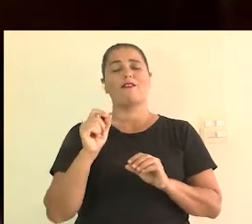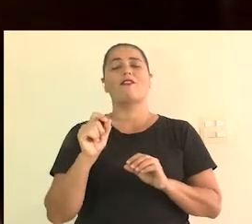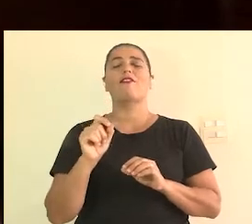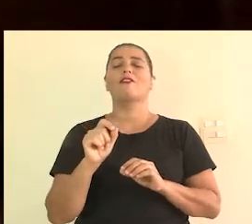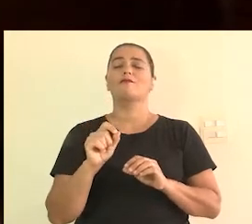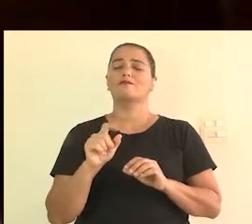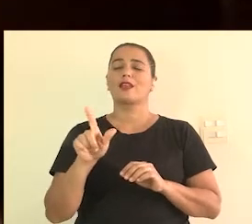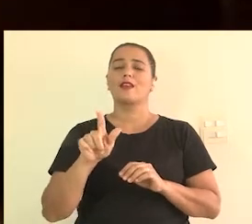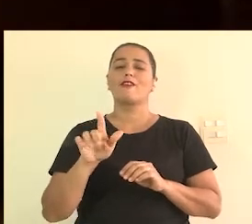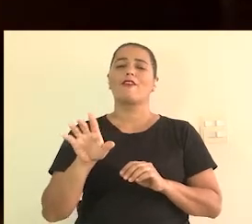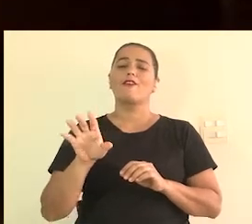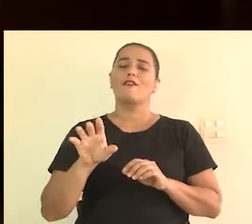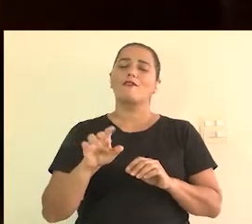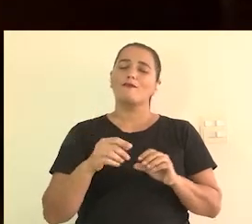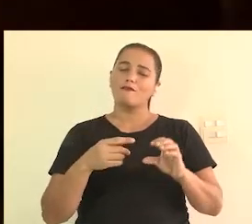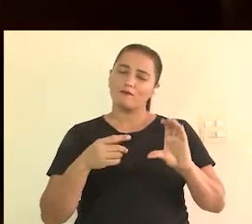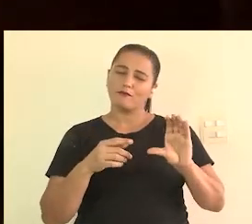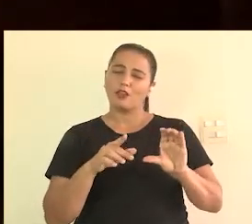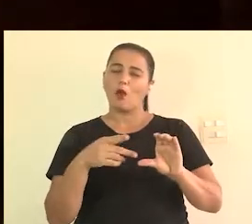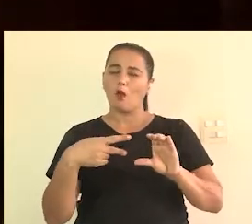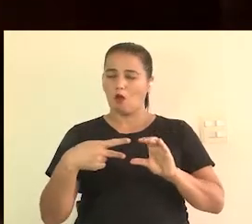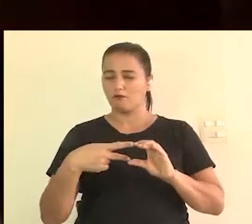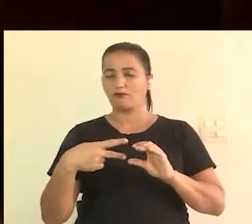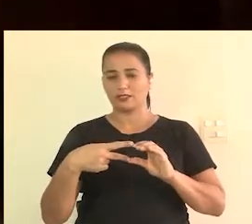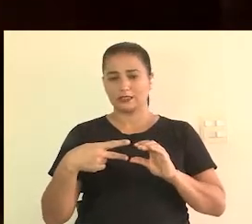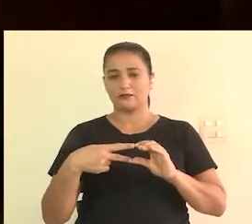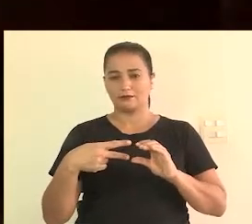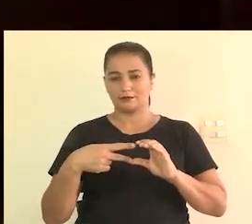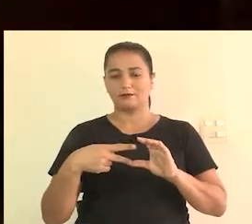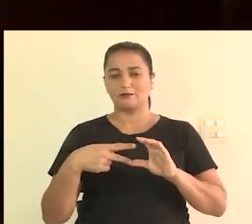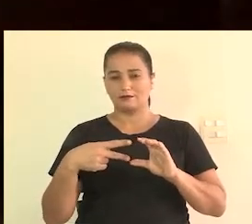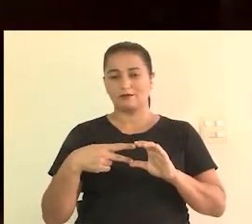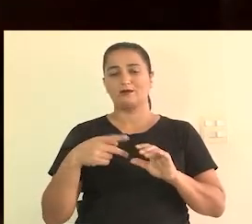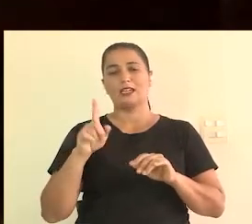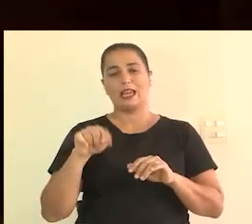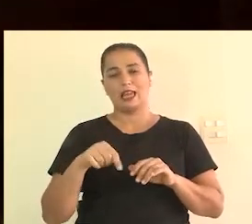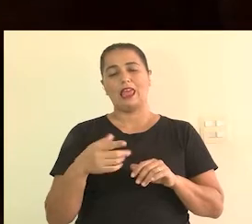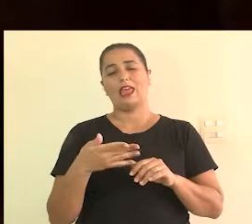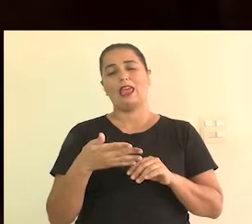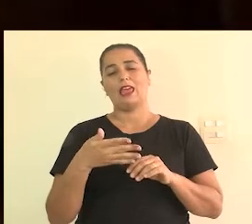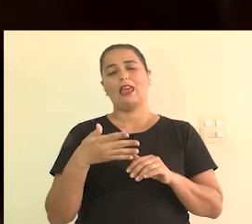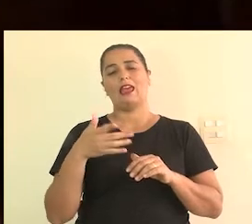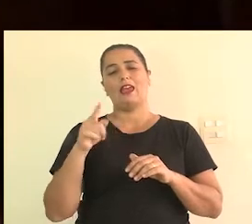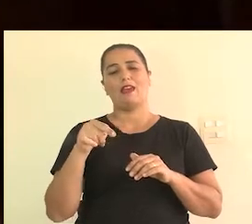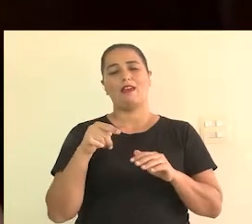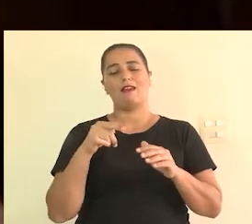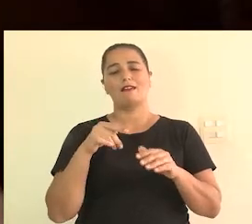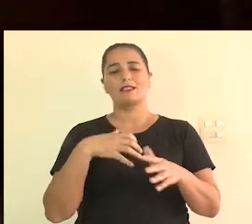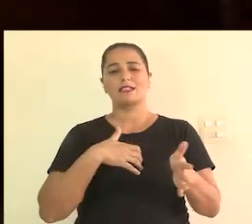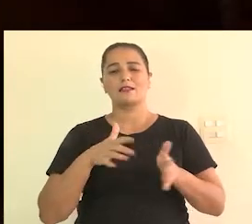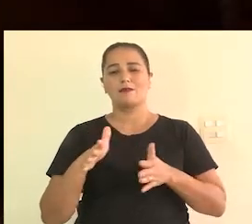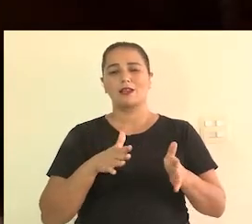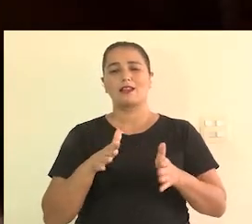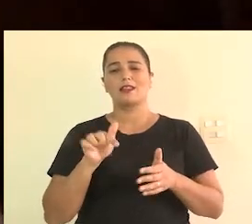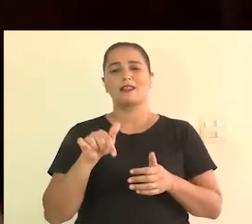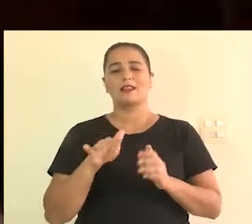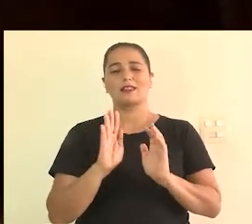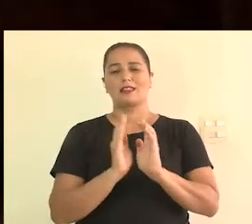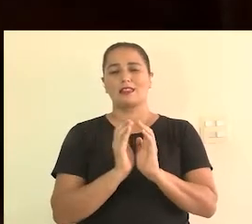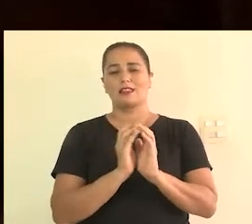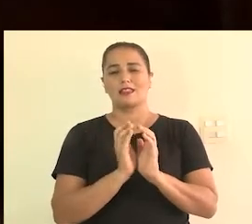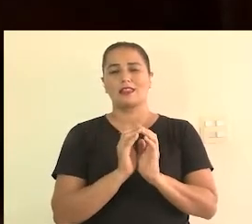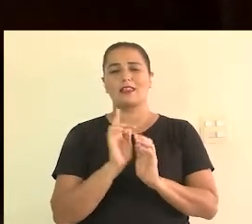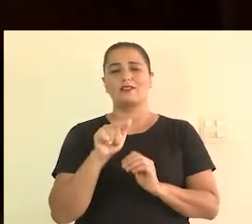Ouvindo, que é um festival de filmes com acessibilidade comunicacional do Recife,